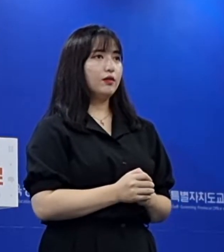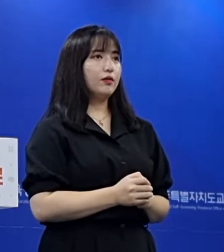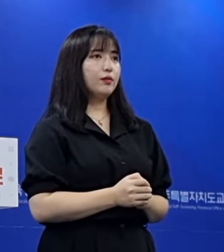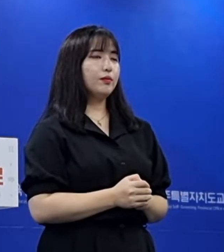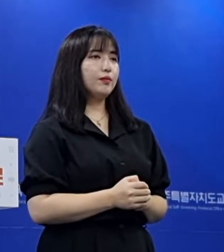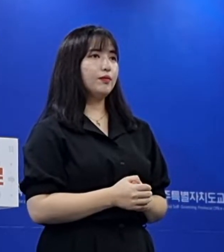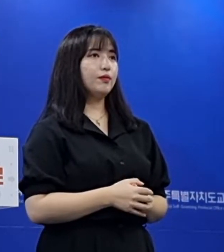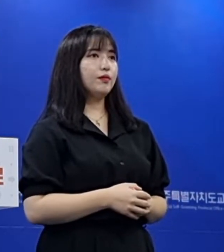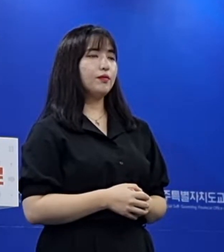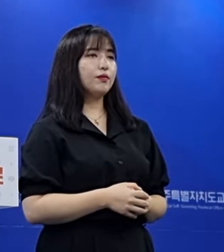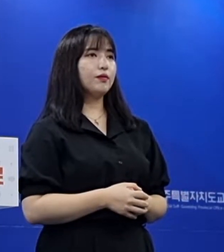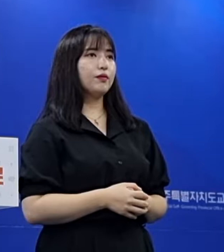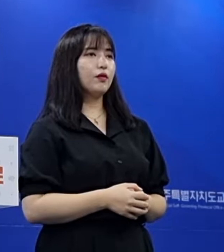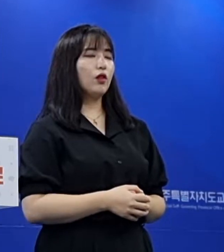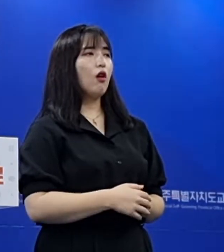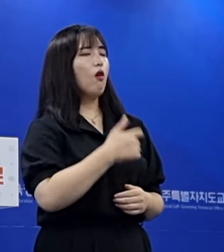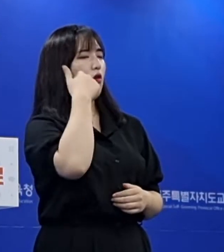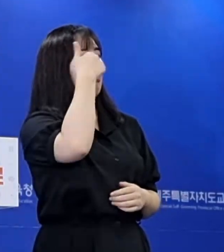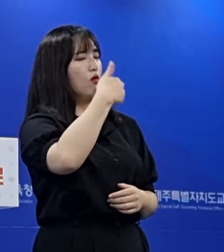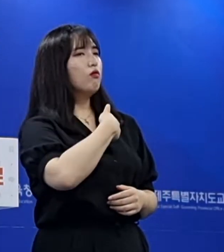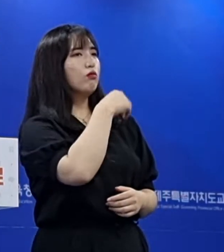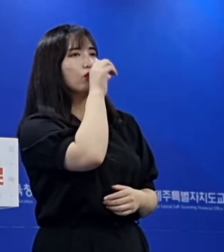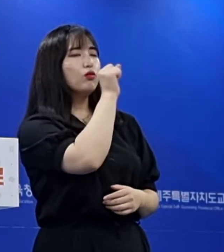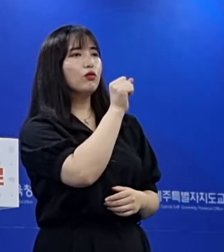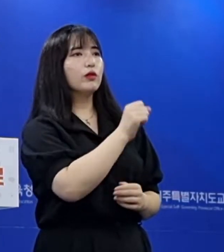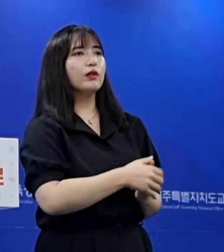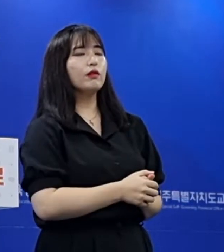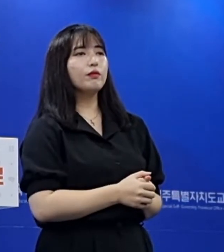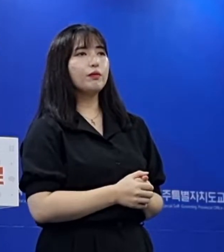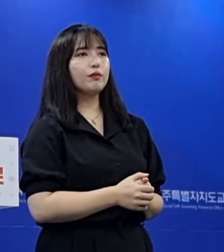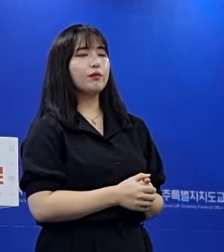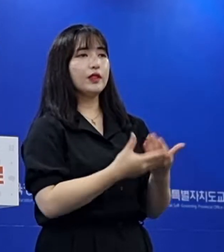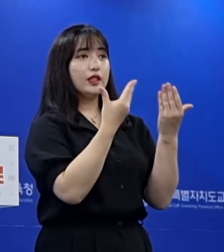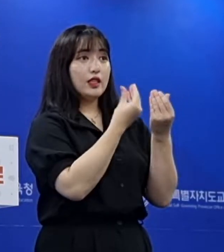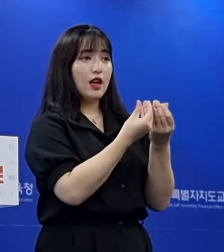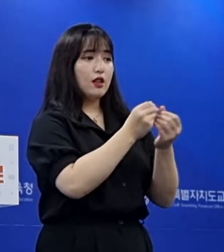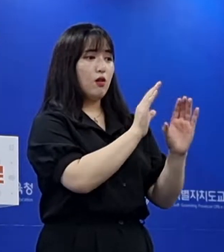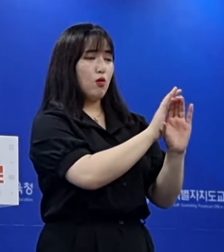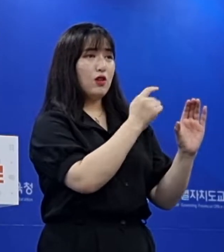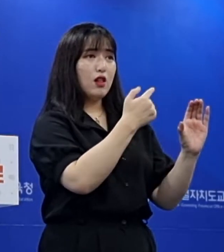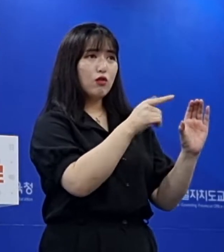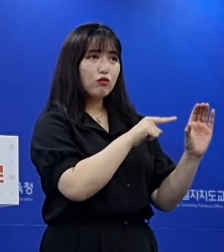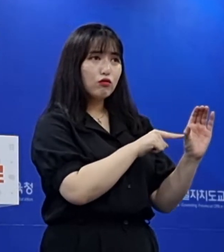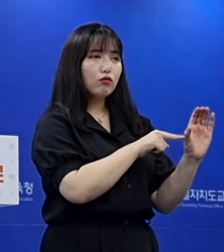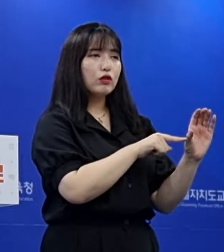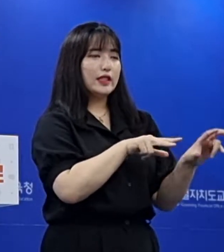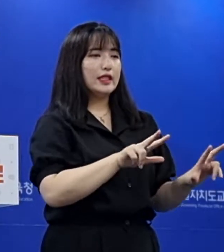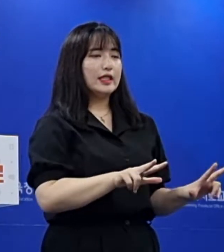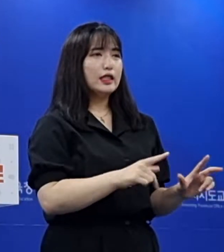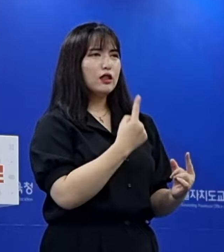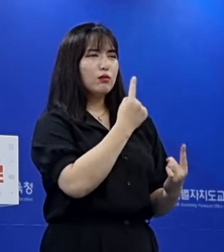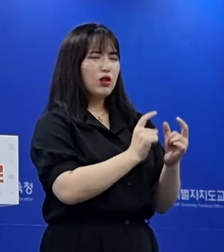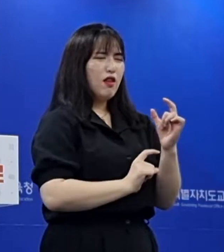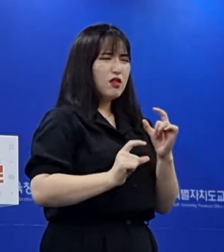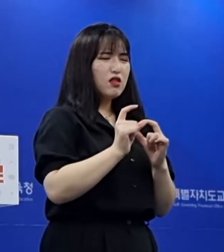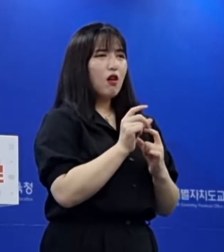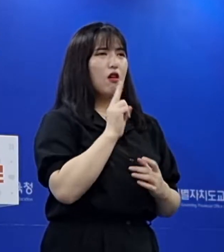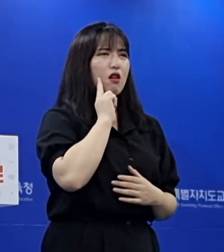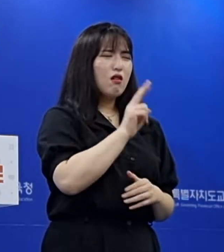해주시죠. 좋은 질문이십니다. 예를 들어서 코로나가 지금보다 더